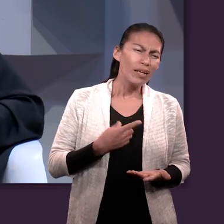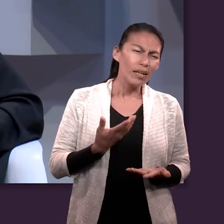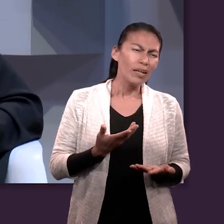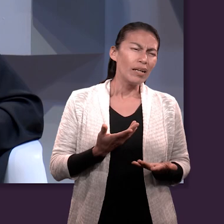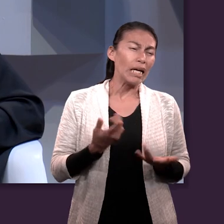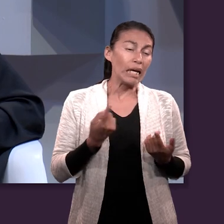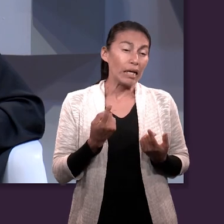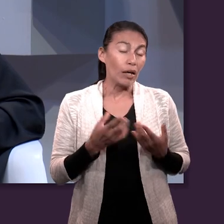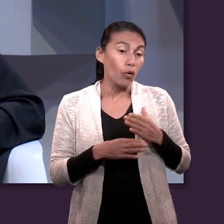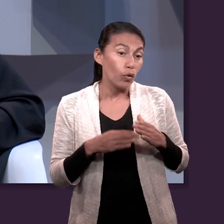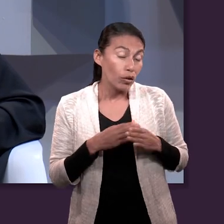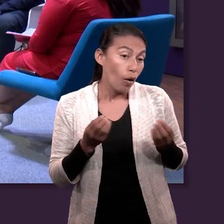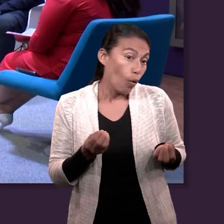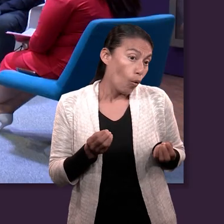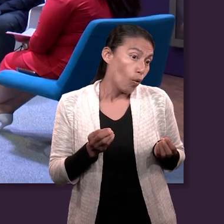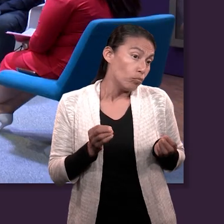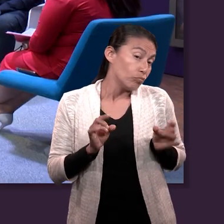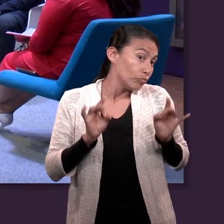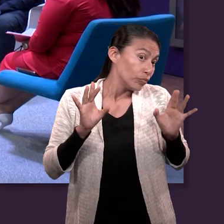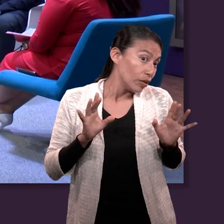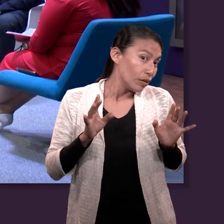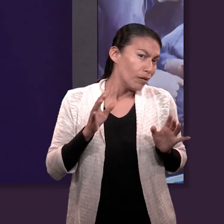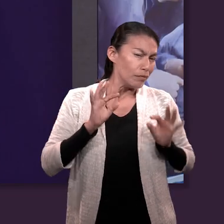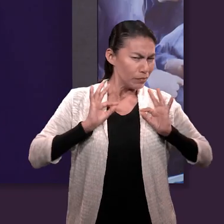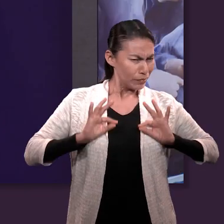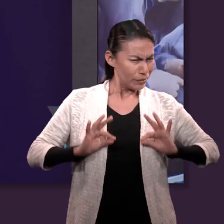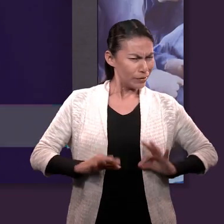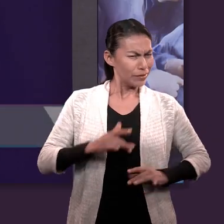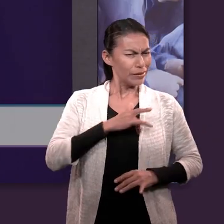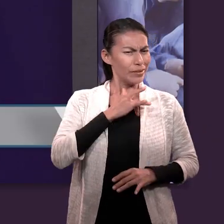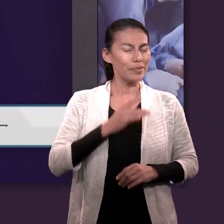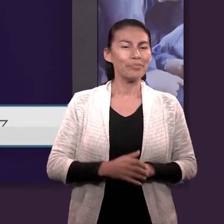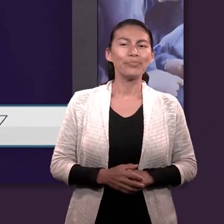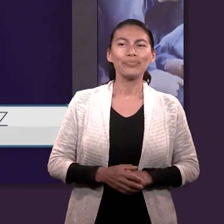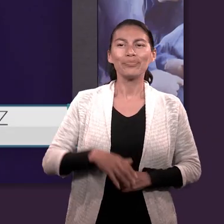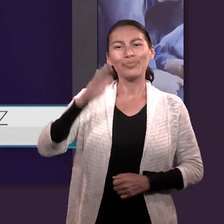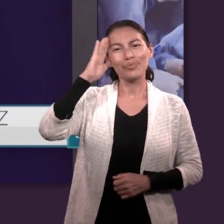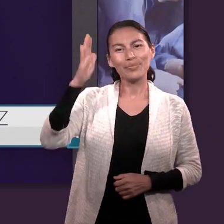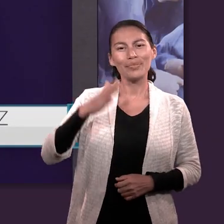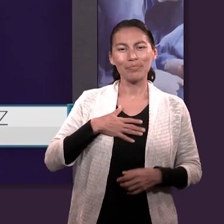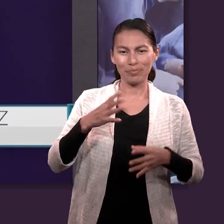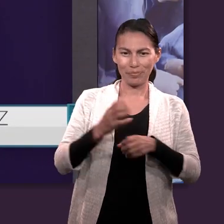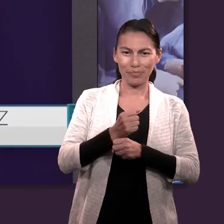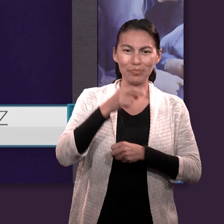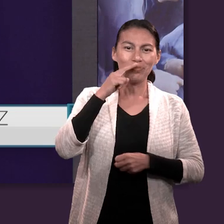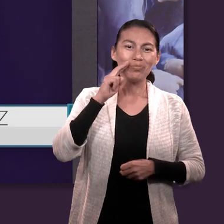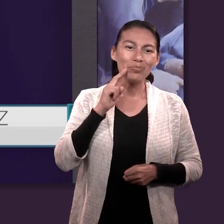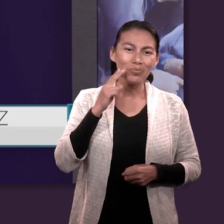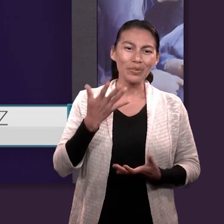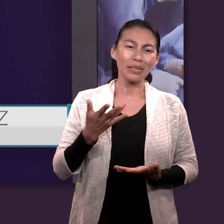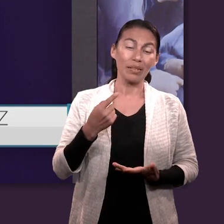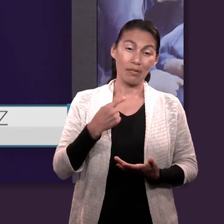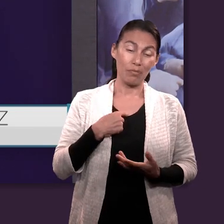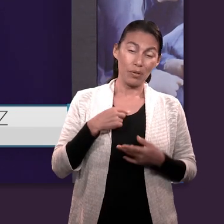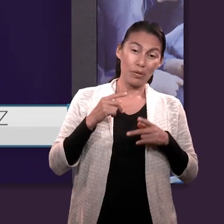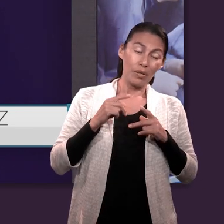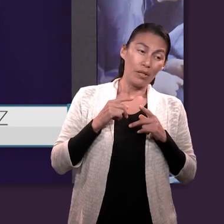momentos los hacen sentir tranquilos. Hola, ¿qué tal? Mi nombre es Uriel y una de las actividades que me traen mucha paz